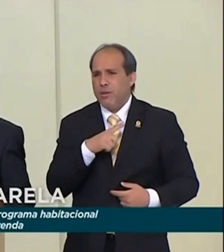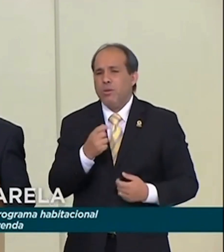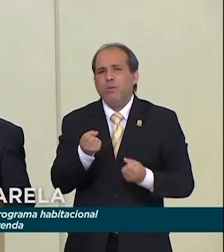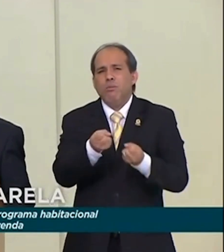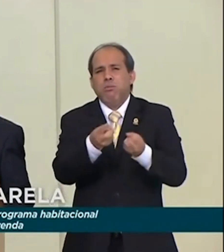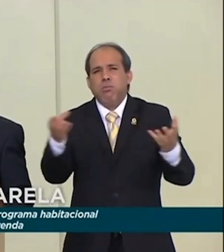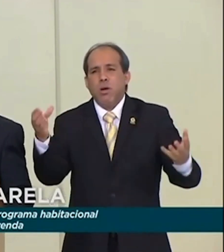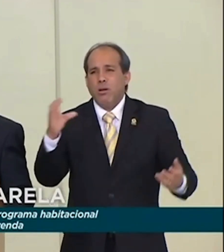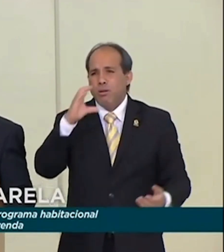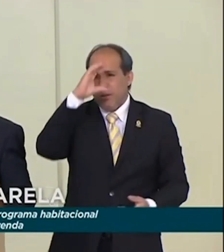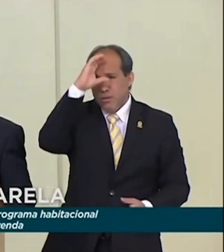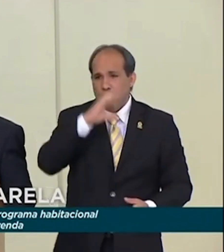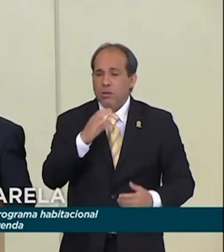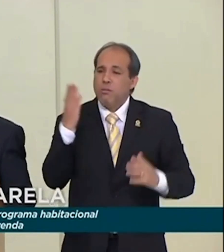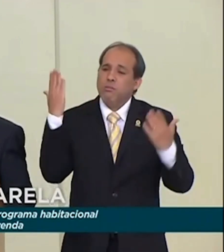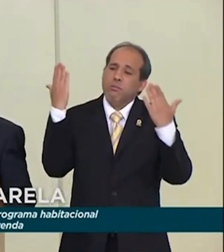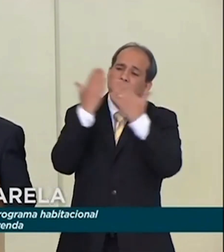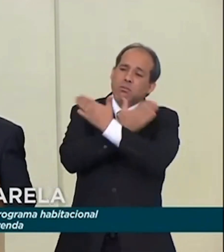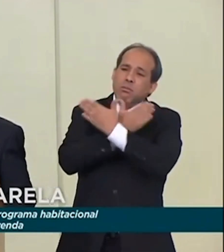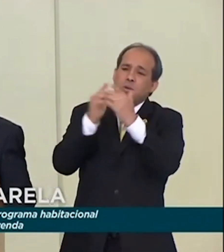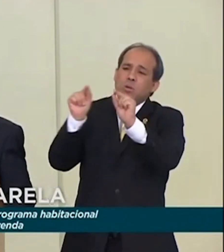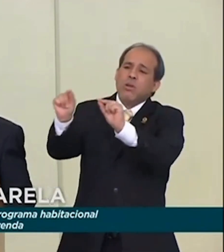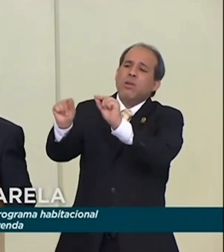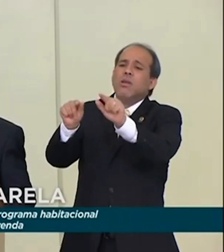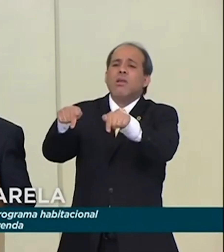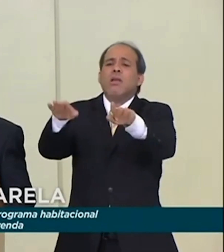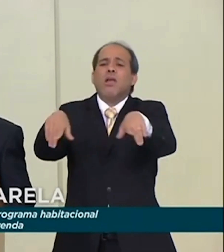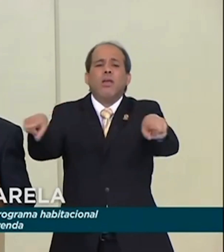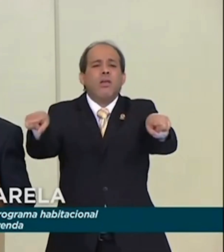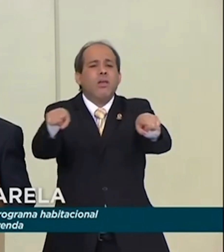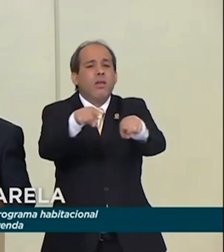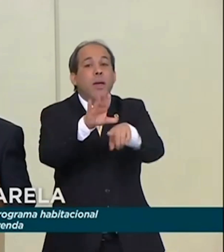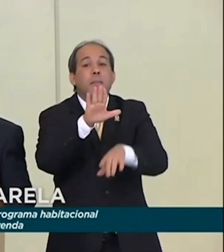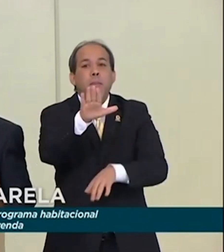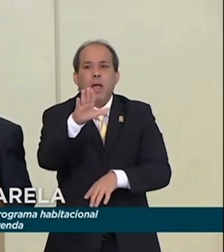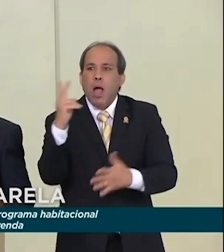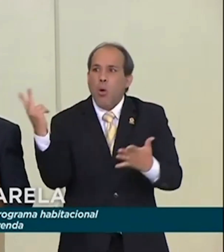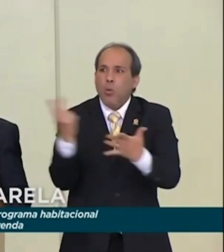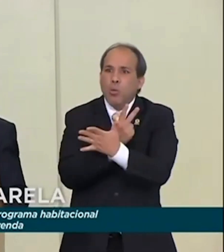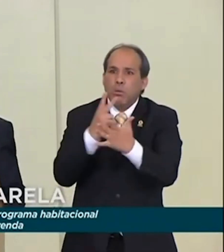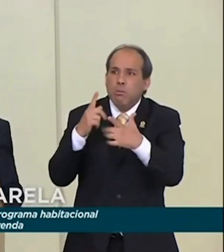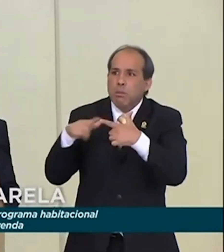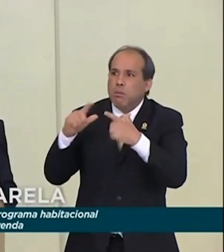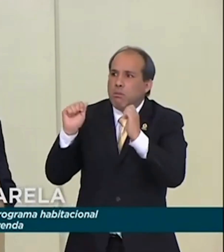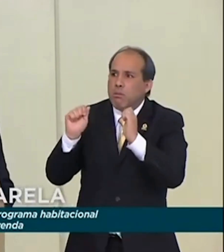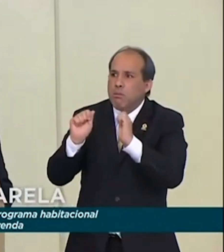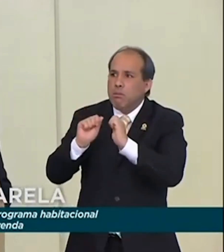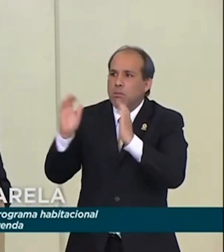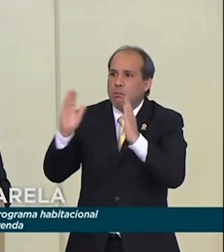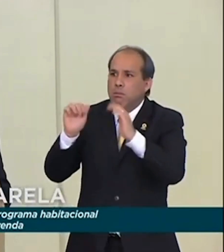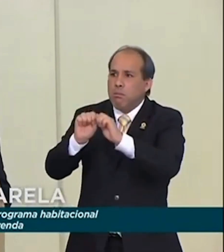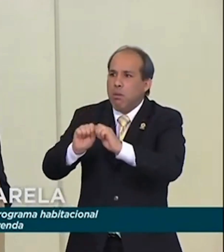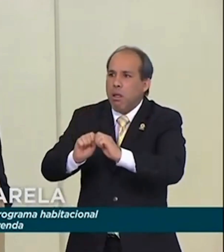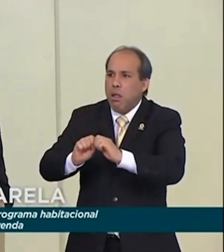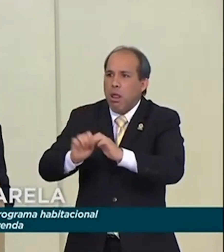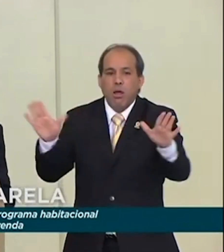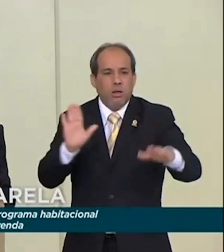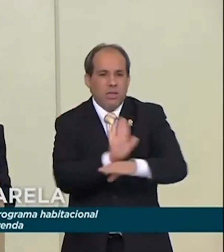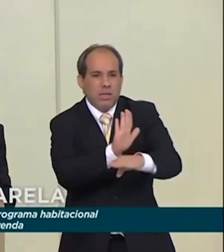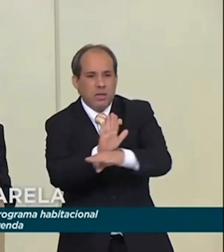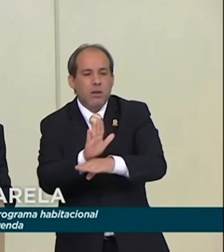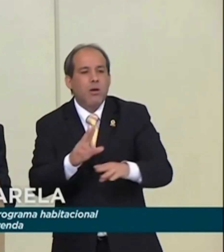cidadãos brasileiros que eram invisíveis até que essa situação ocorresse e, certamente, vão ser levados em